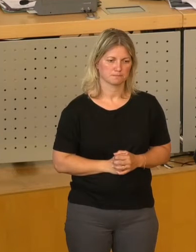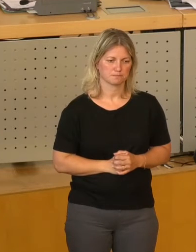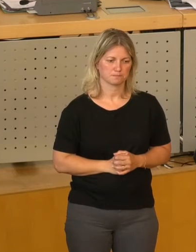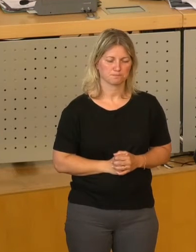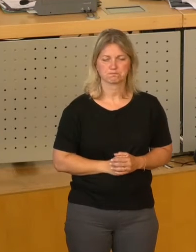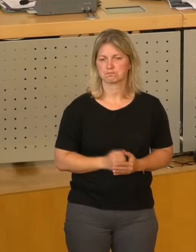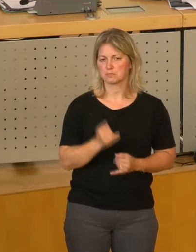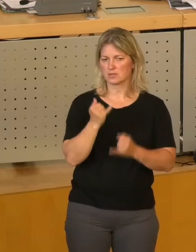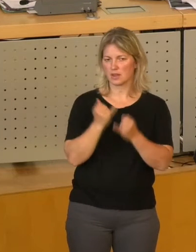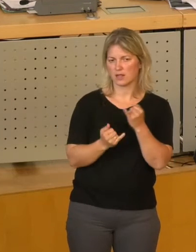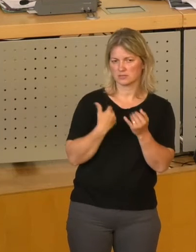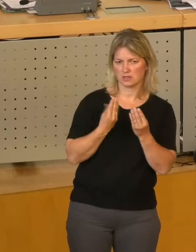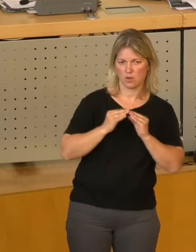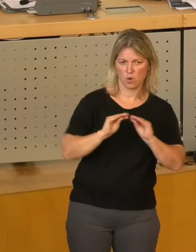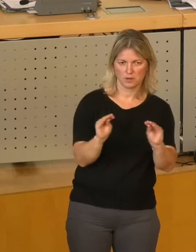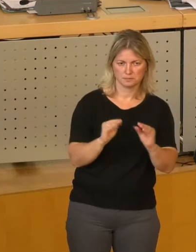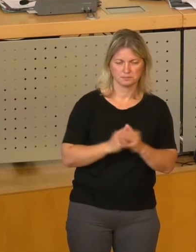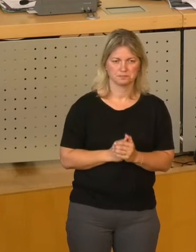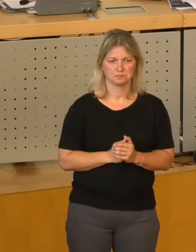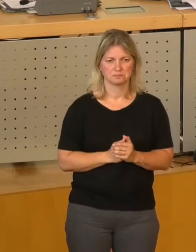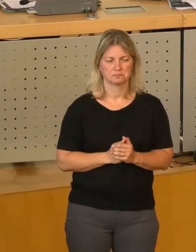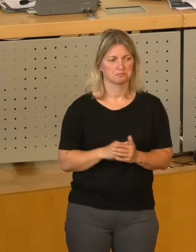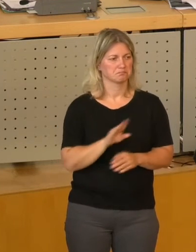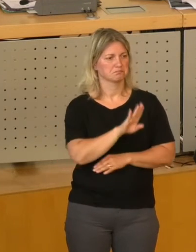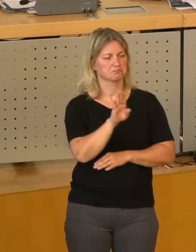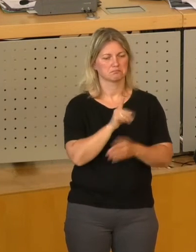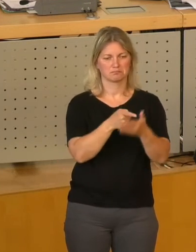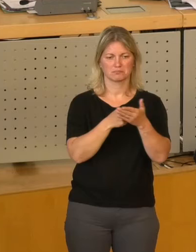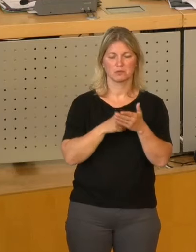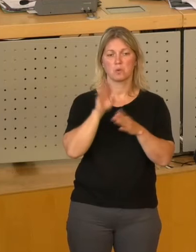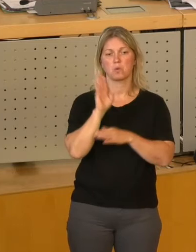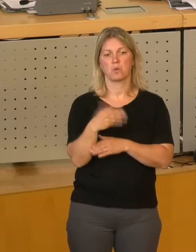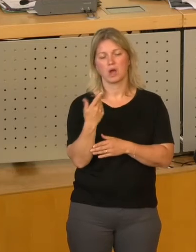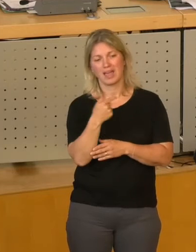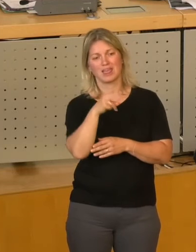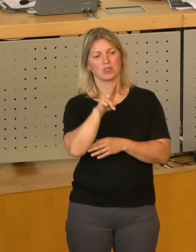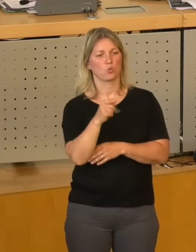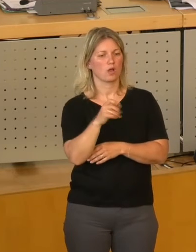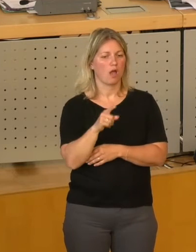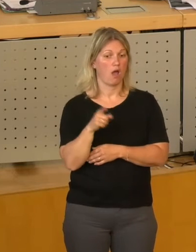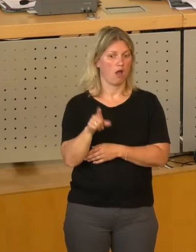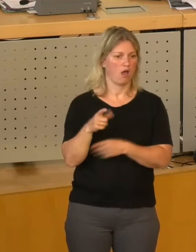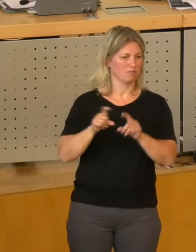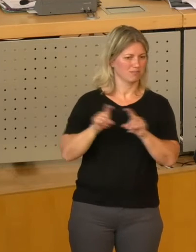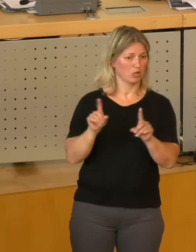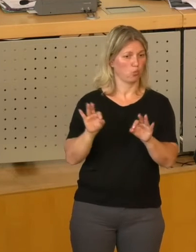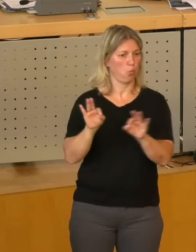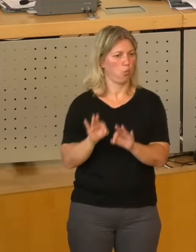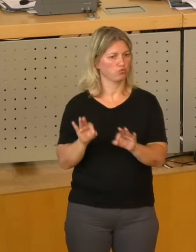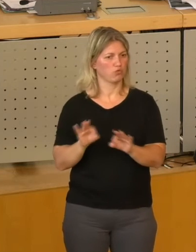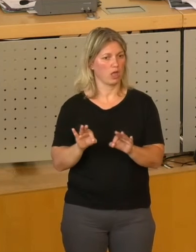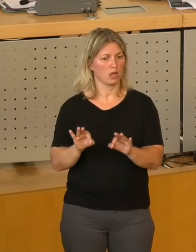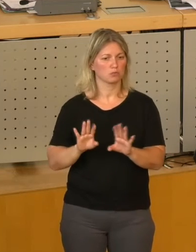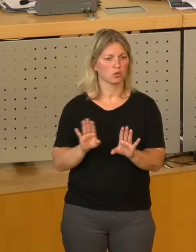Es ist ja hier dargestellt worden, die Tüger sei jetzt keine schlimme Heuschrecke. Ich denke, das hat in dieser Sitzung auch niemand